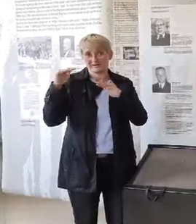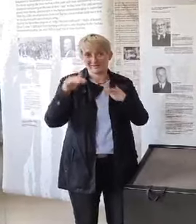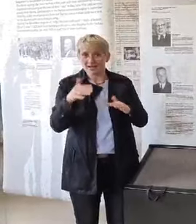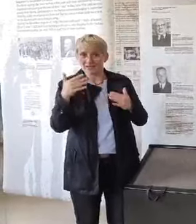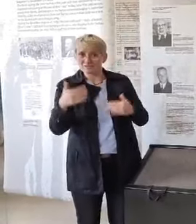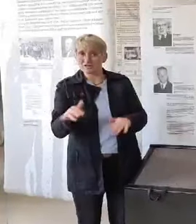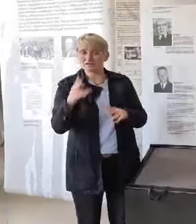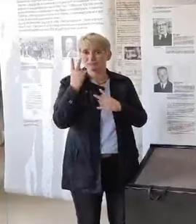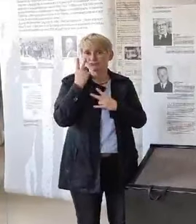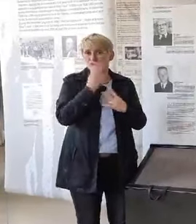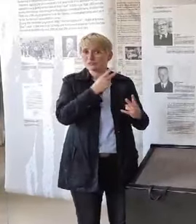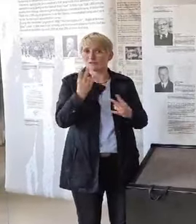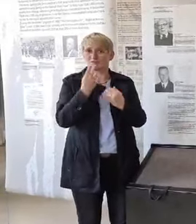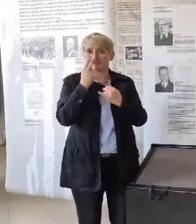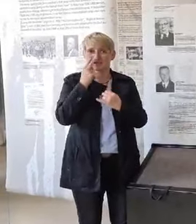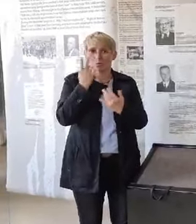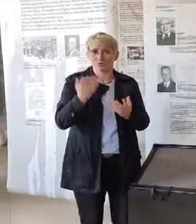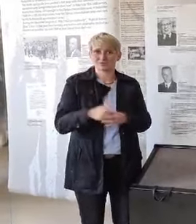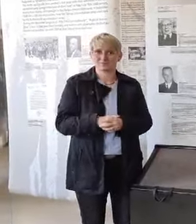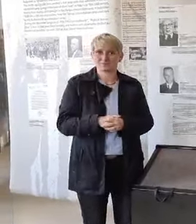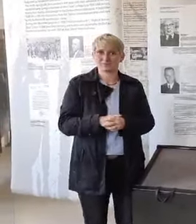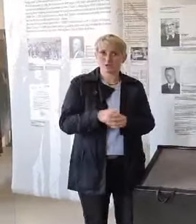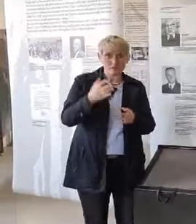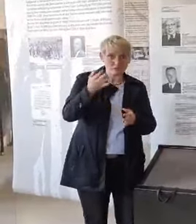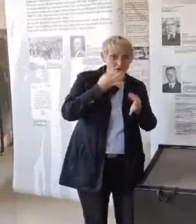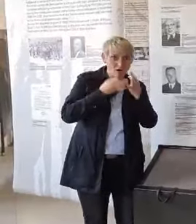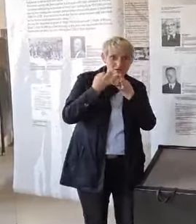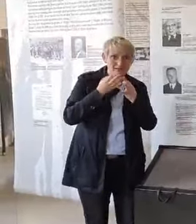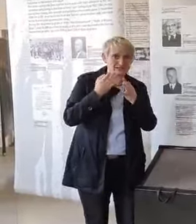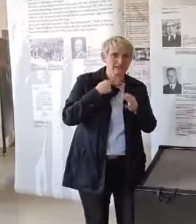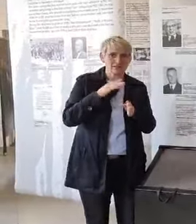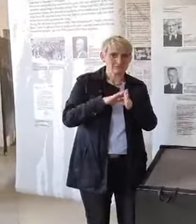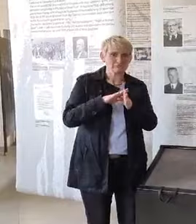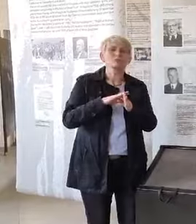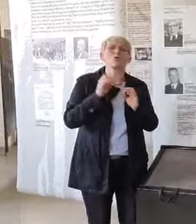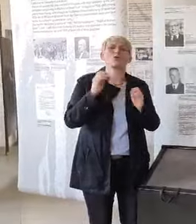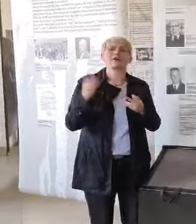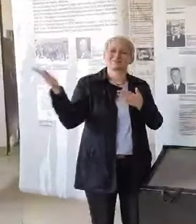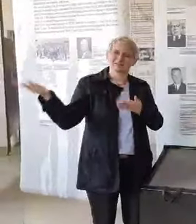ein paar Beispiele. Gibt es jetzt noch Fragen? Nicht, dass ich weitergehe? Dann kommt mal mit.